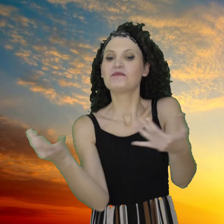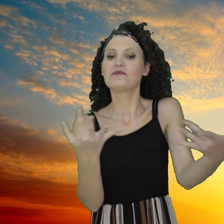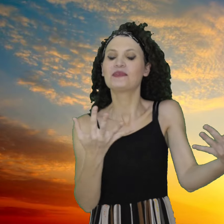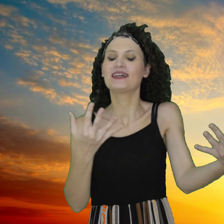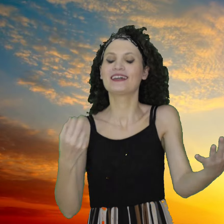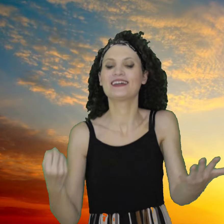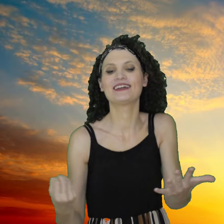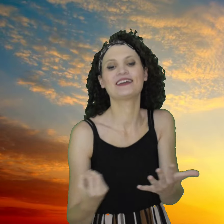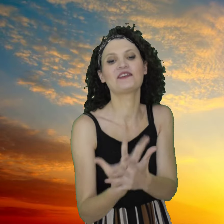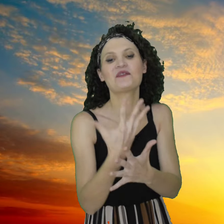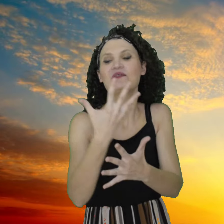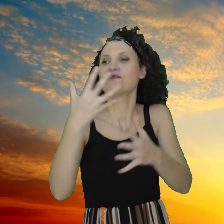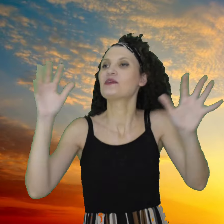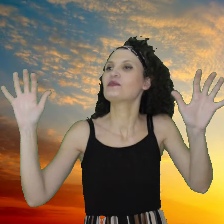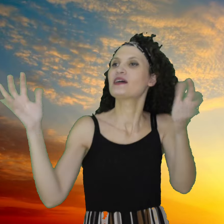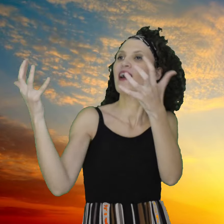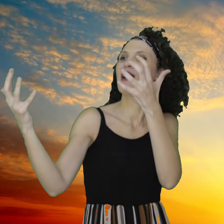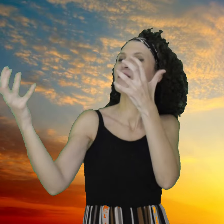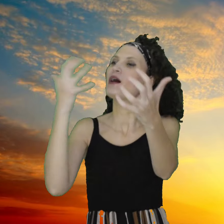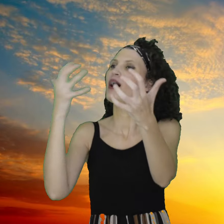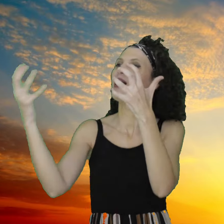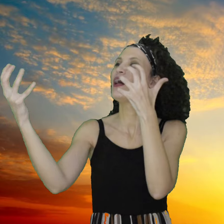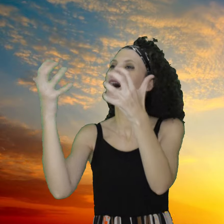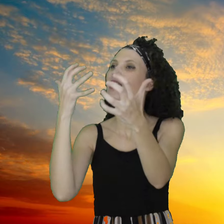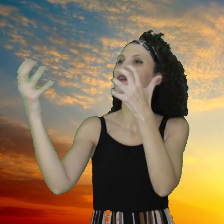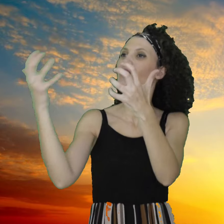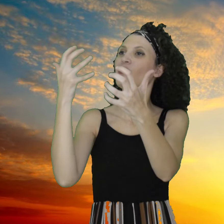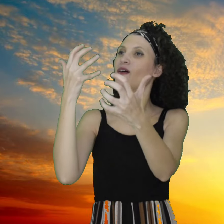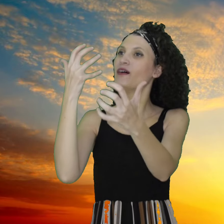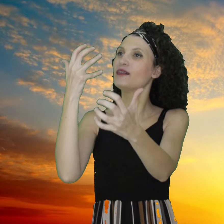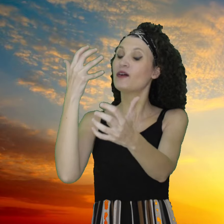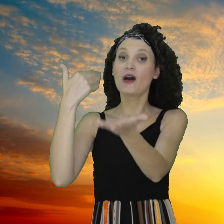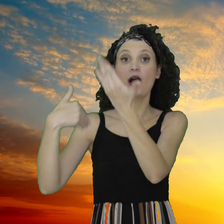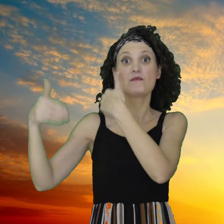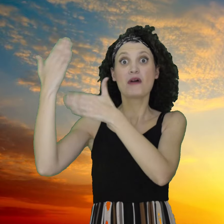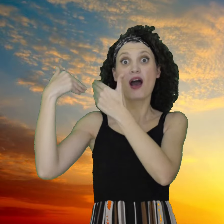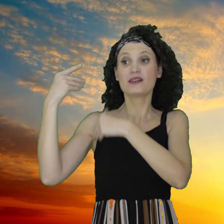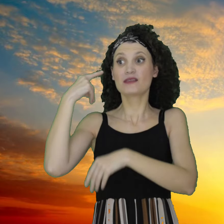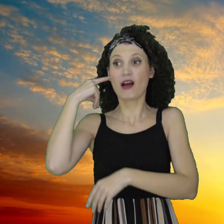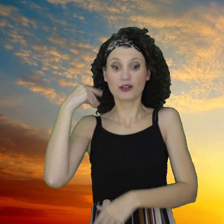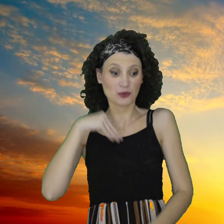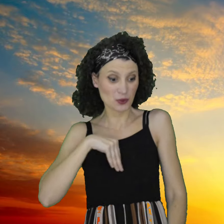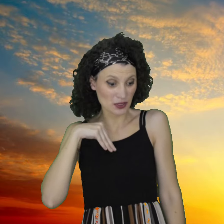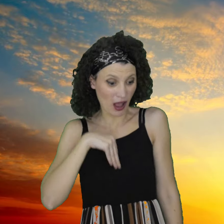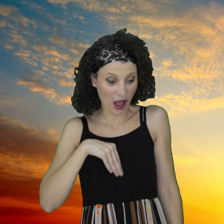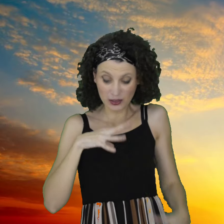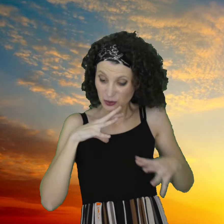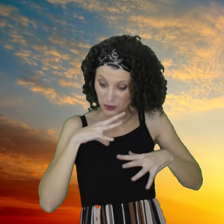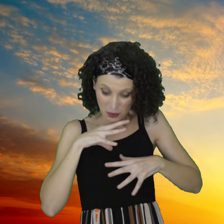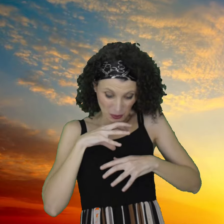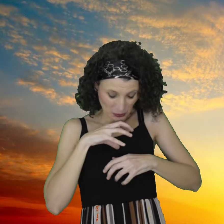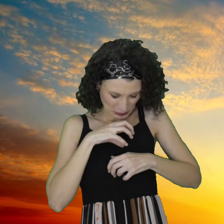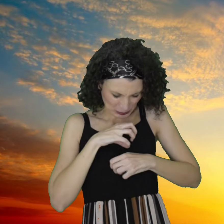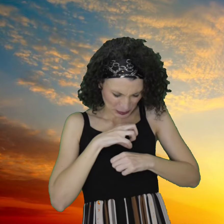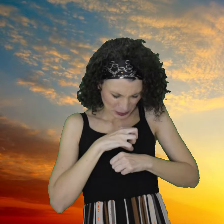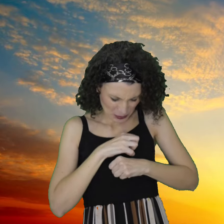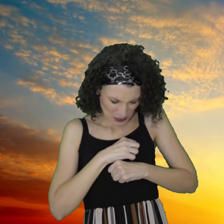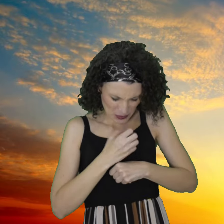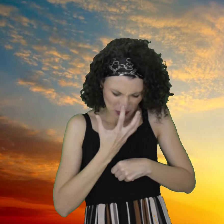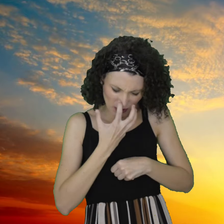dal cielo come un capolavoro Prima di te non